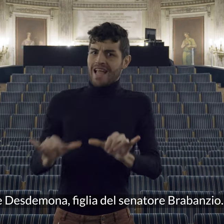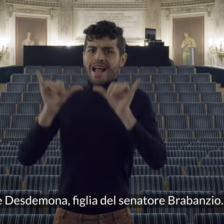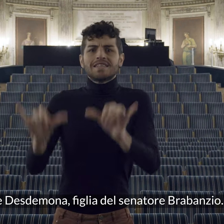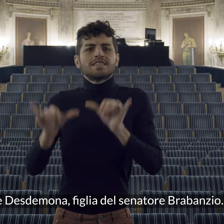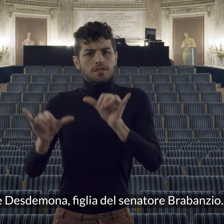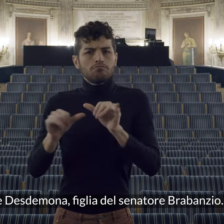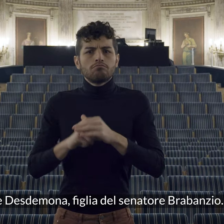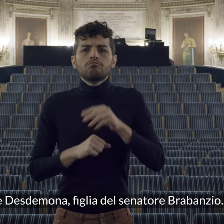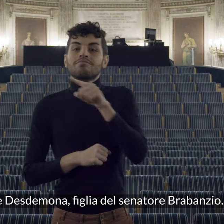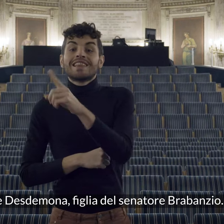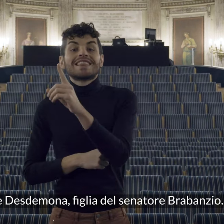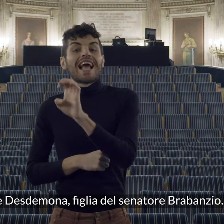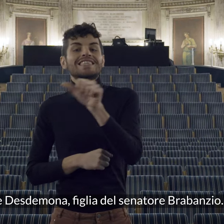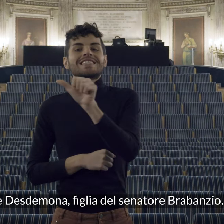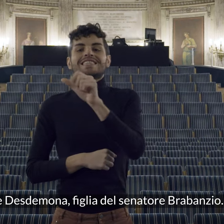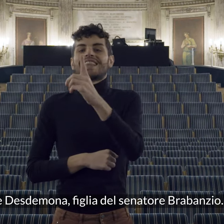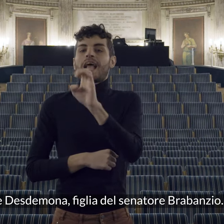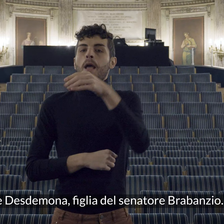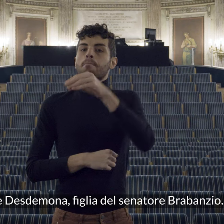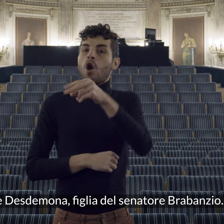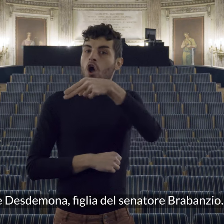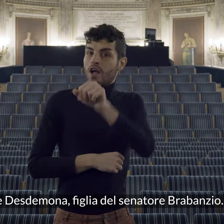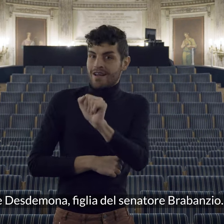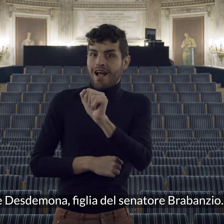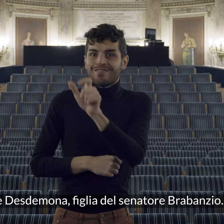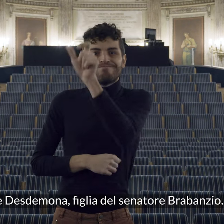figlia del senatore brabanzio